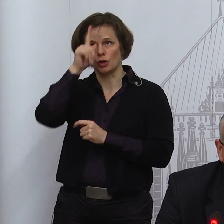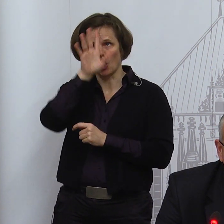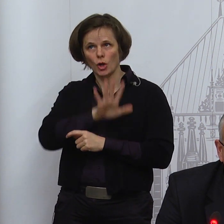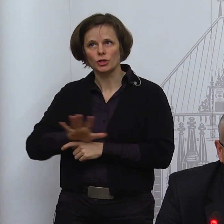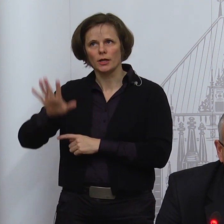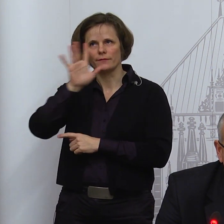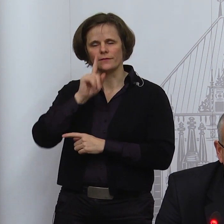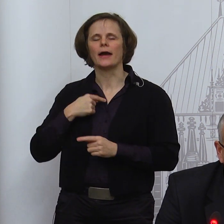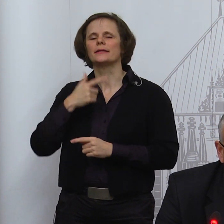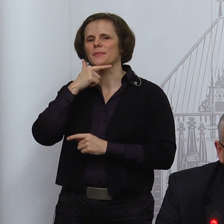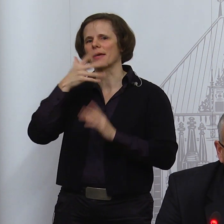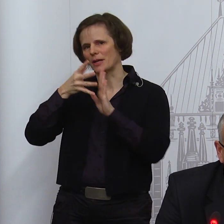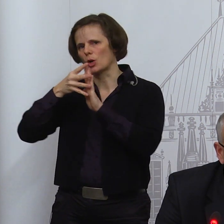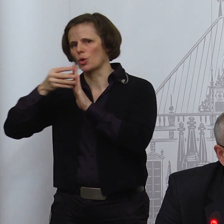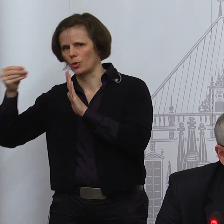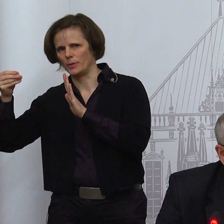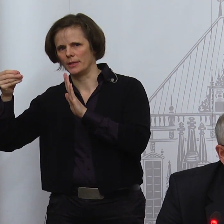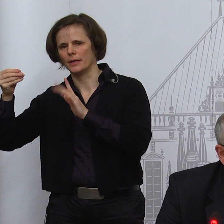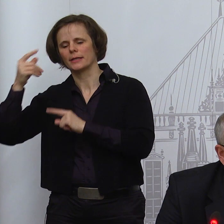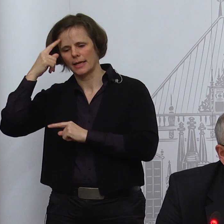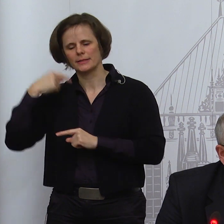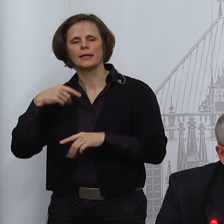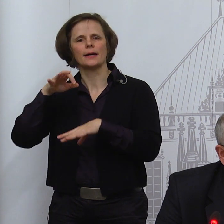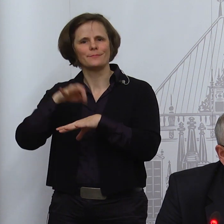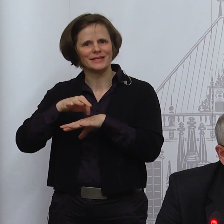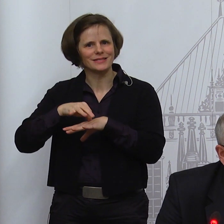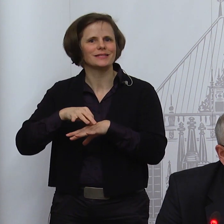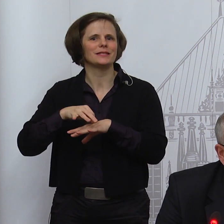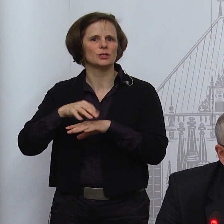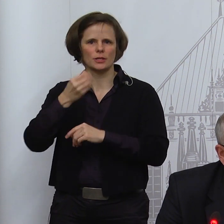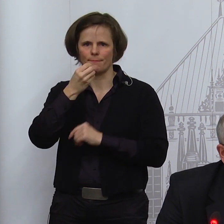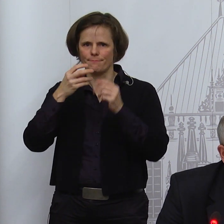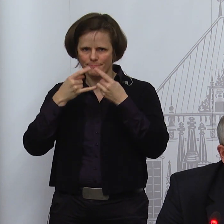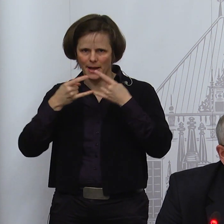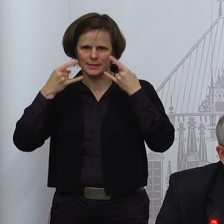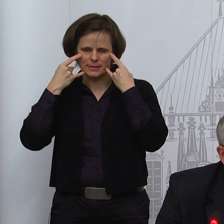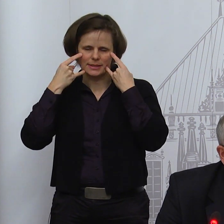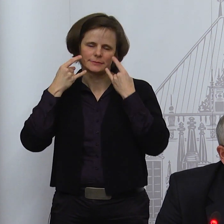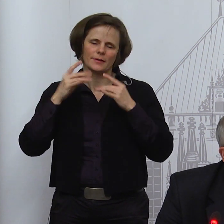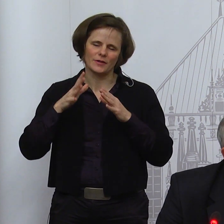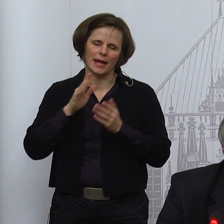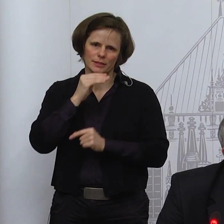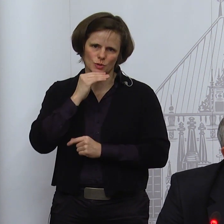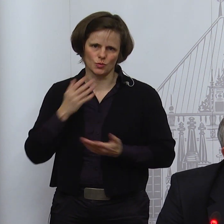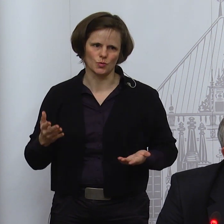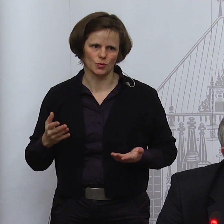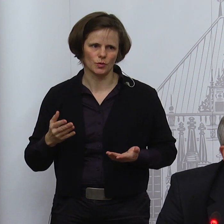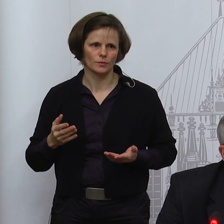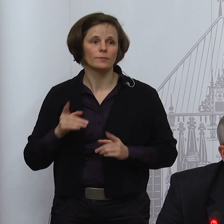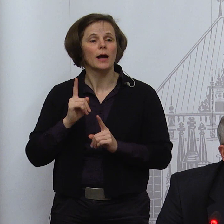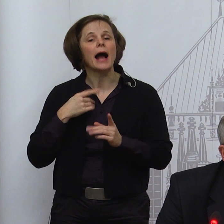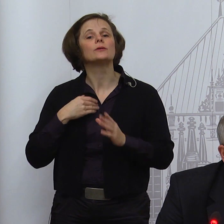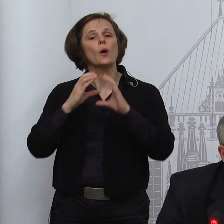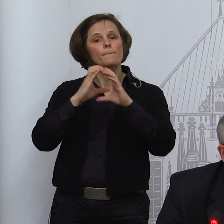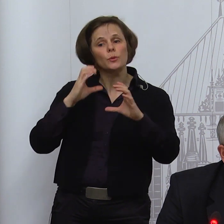medizinischer Maske diese Anforderung des Beschlusses zu erfüllen. Also, es wird eine Maskenpflicht geben mit